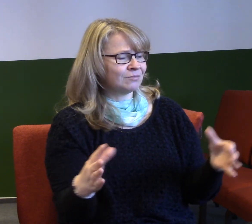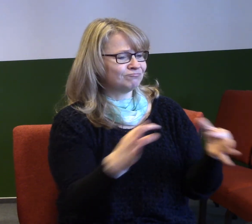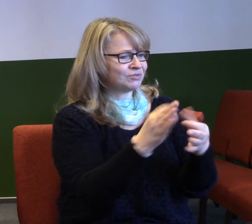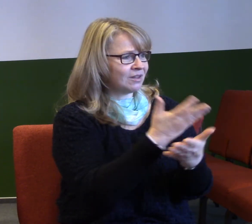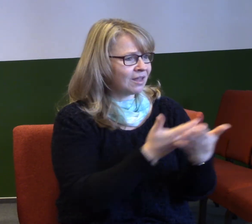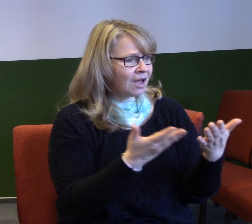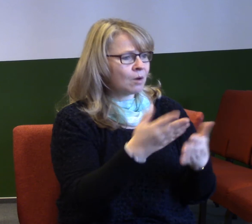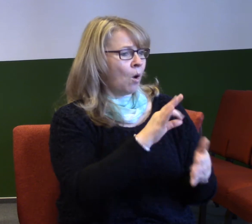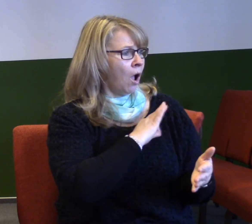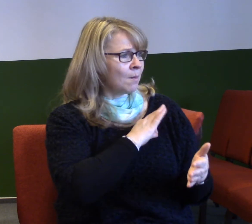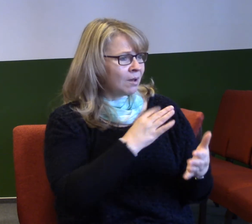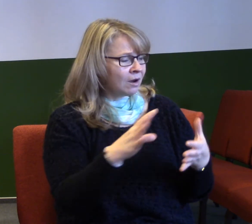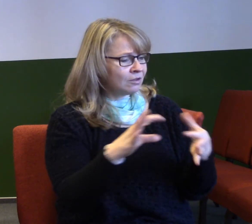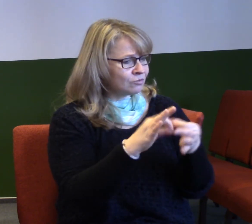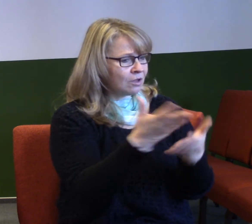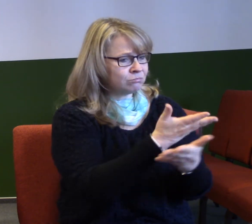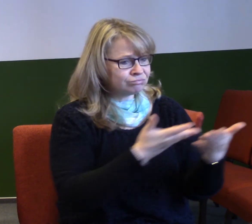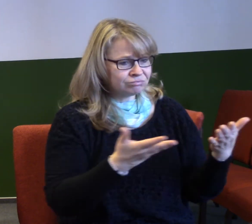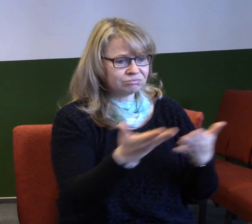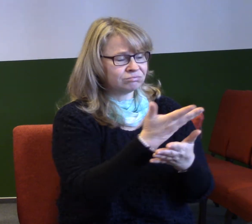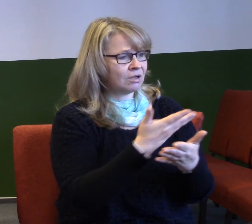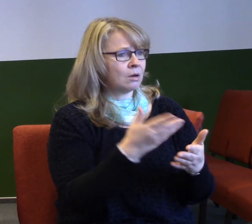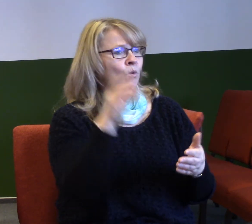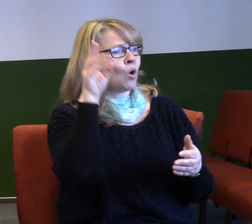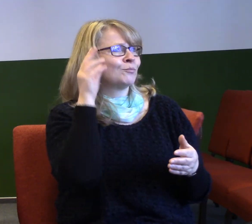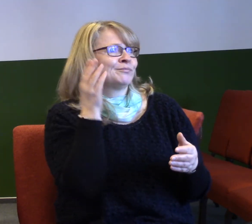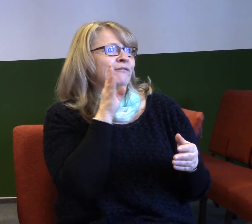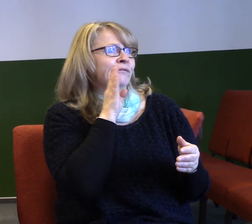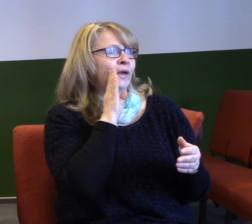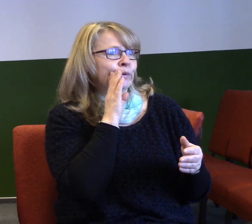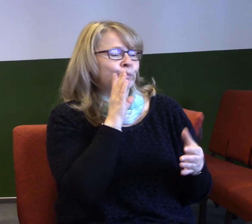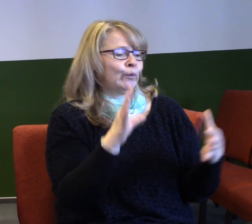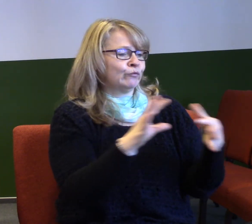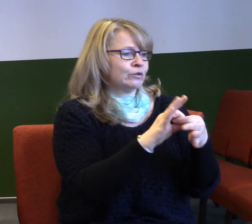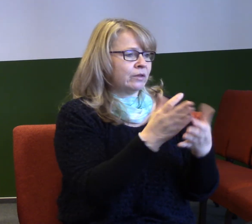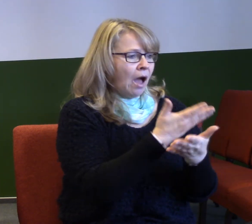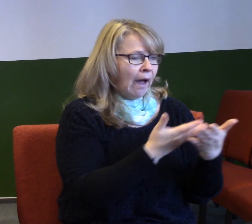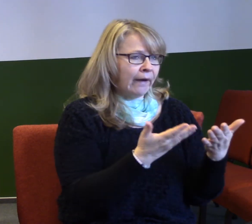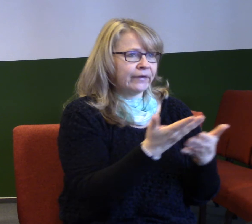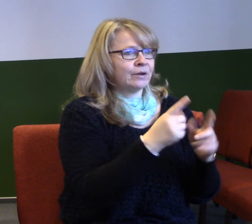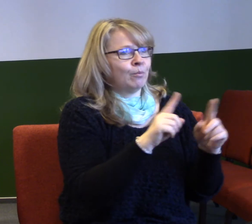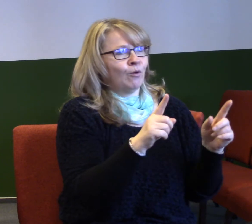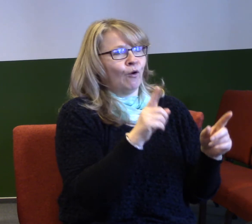kamarádům, kamarádkám, vztahy na sociálních sítích, vztahy v zaměstnání, vztahy ve škole,